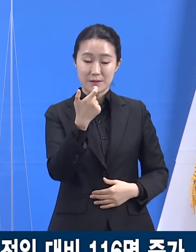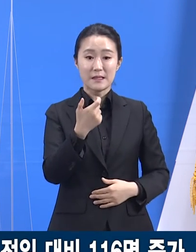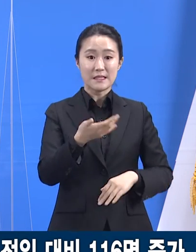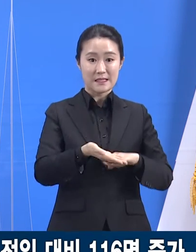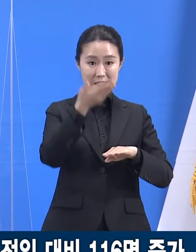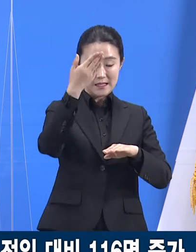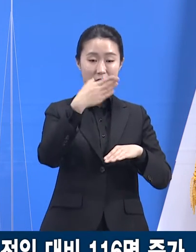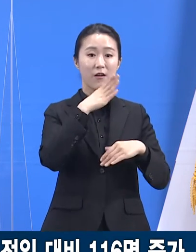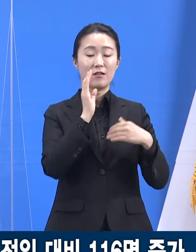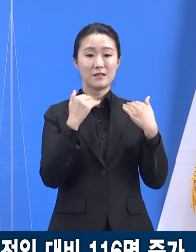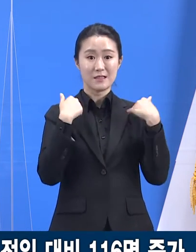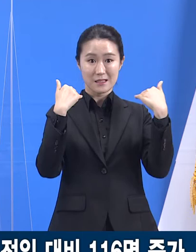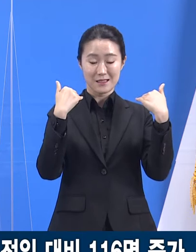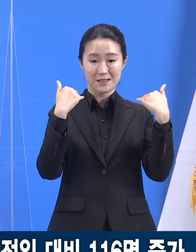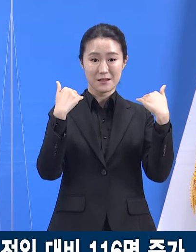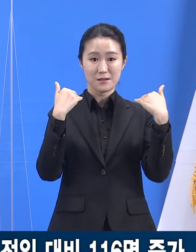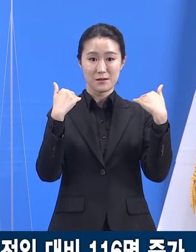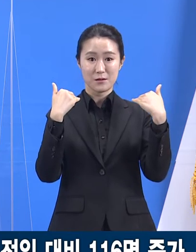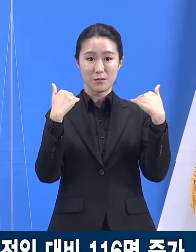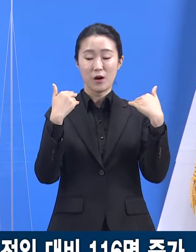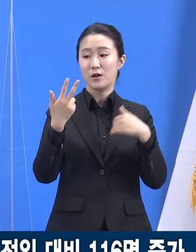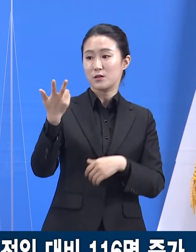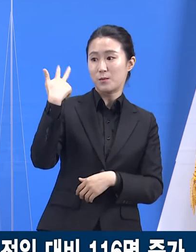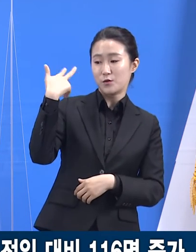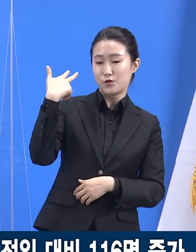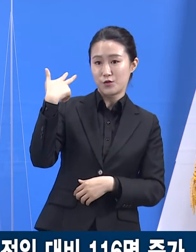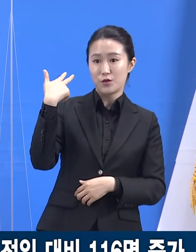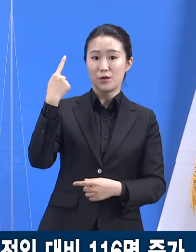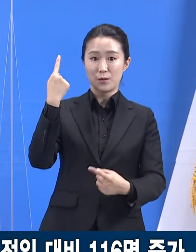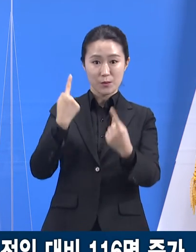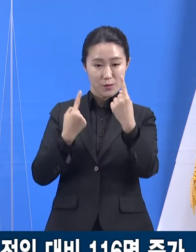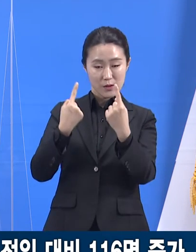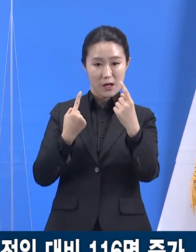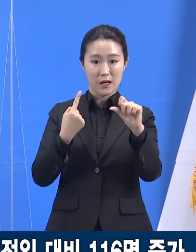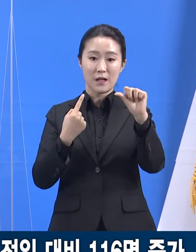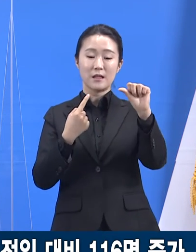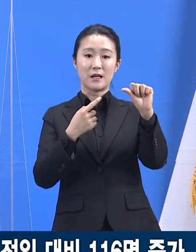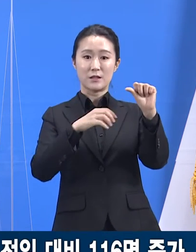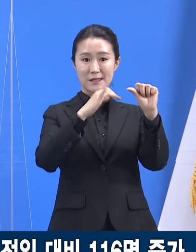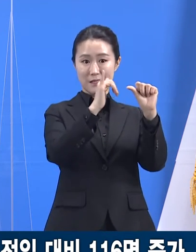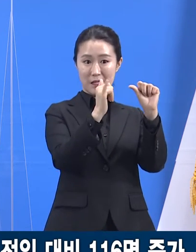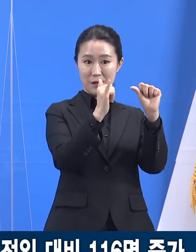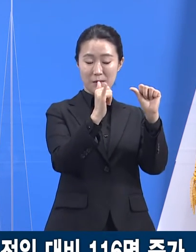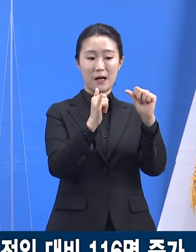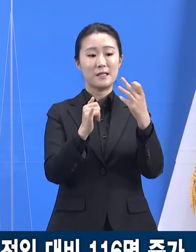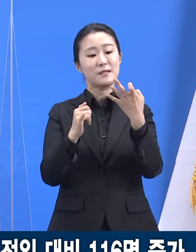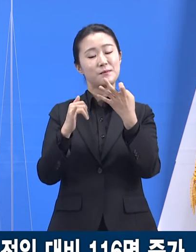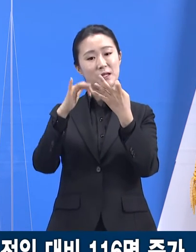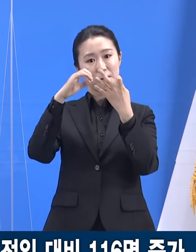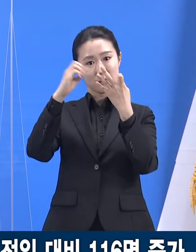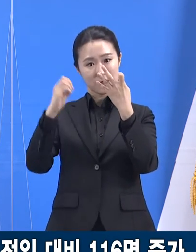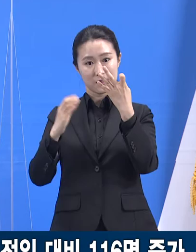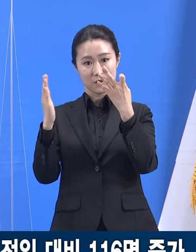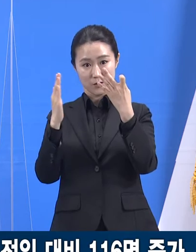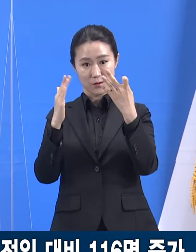일평균 29명으로 전주 34명 대비 5명, 14.7% 감소했습니다.